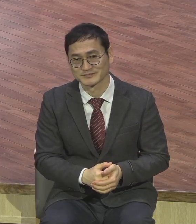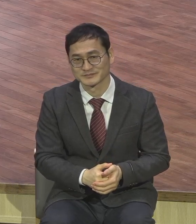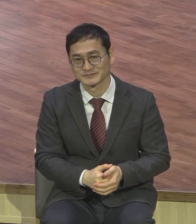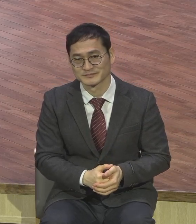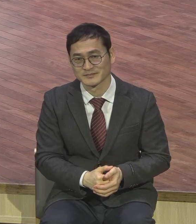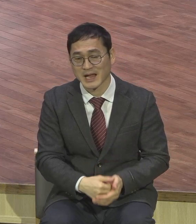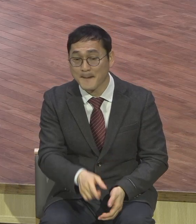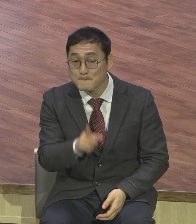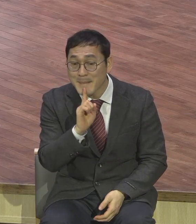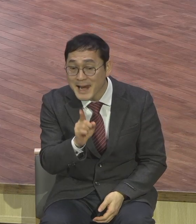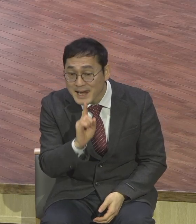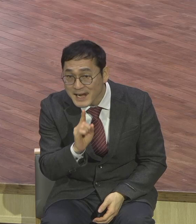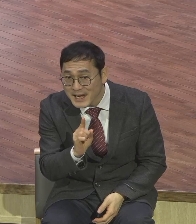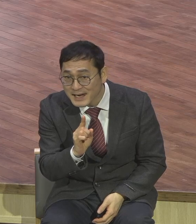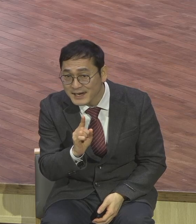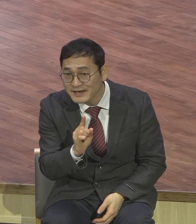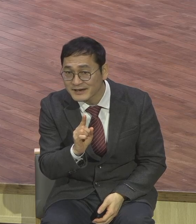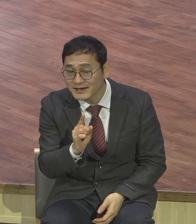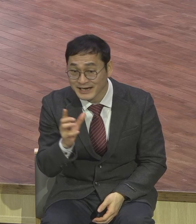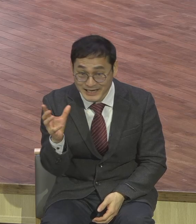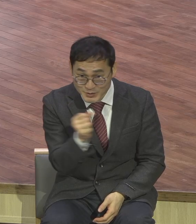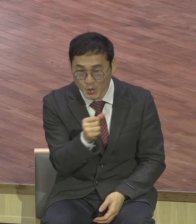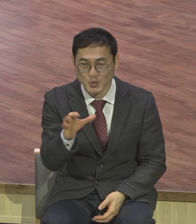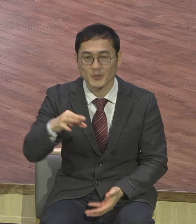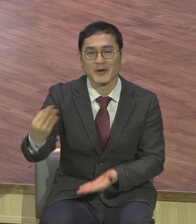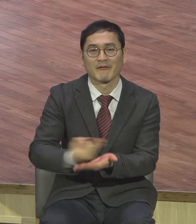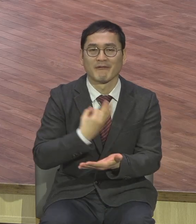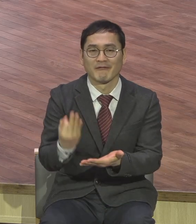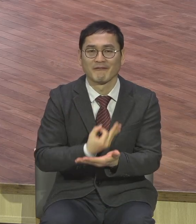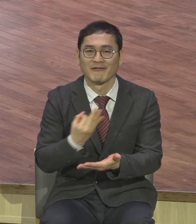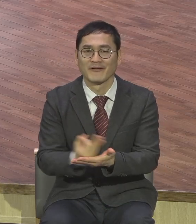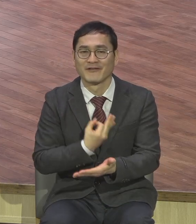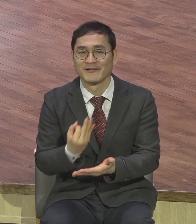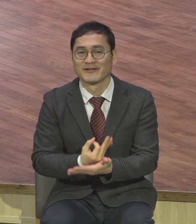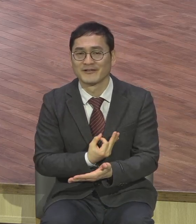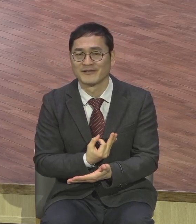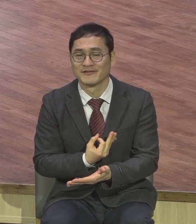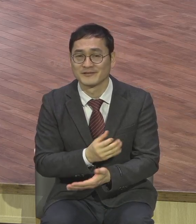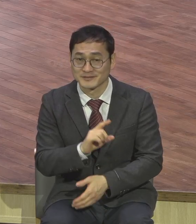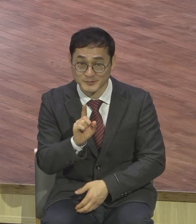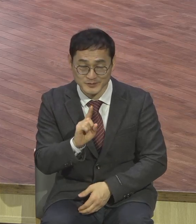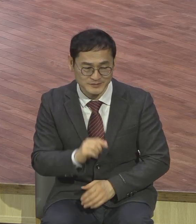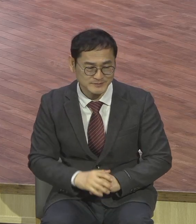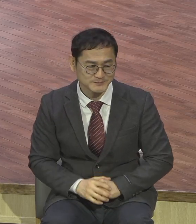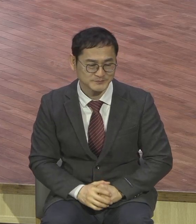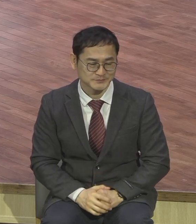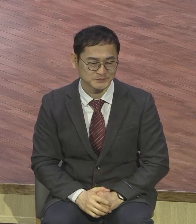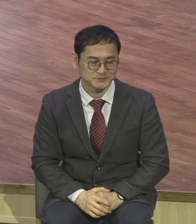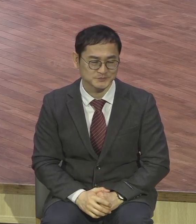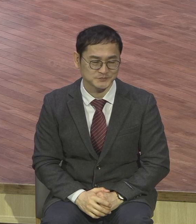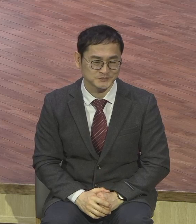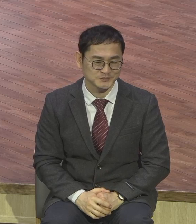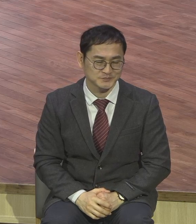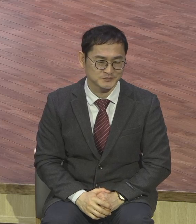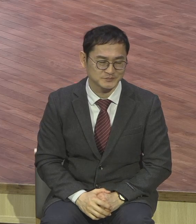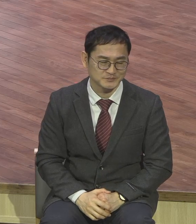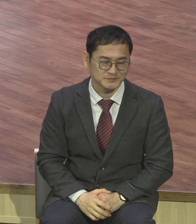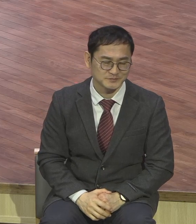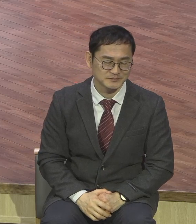실사례가 들어있는 책이에요 책이에요 여기 보면 낸시 오스틴 이라는